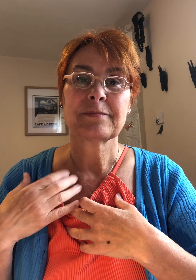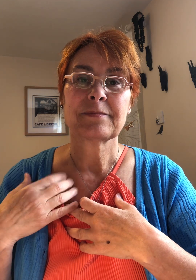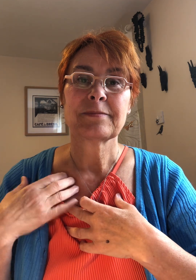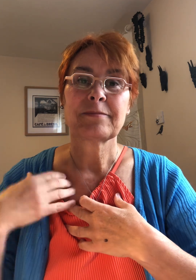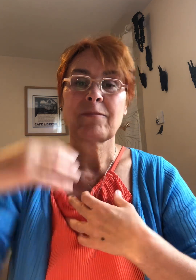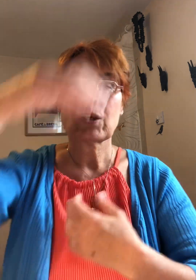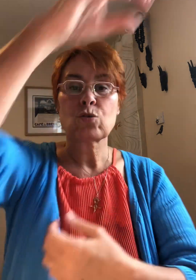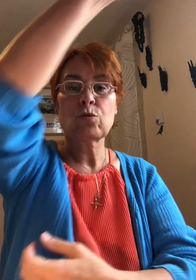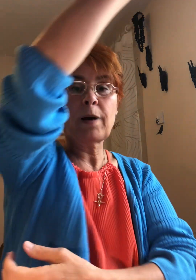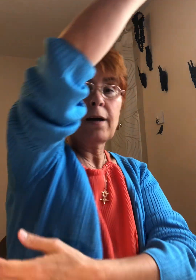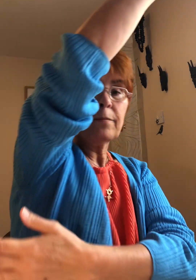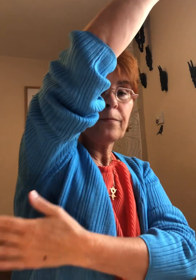sous le bras